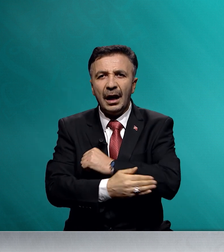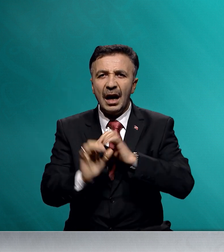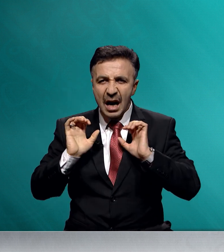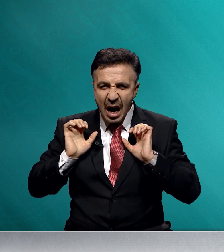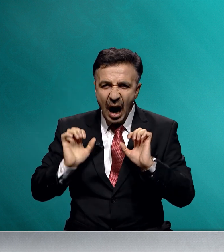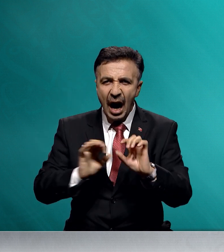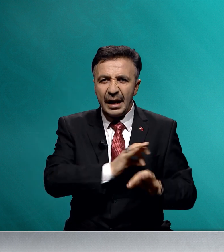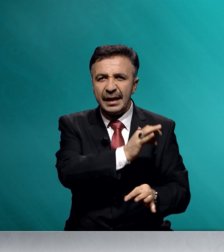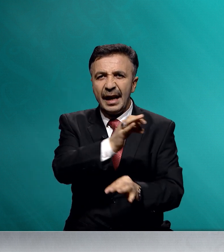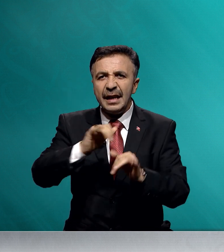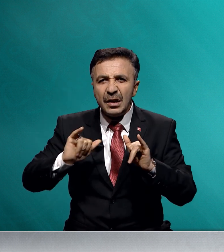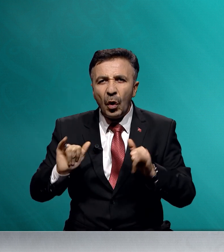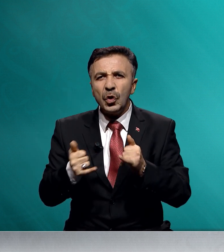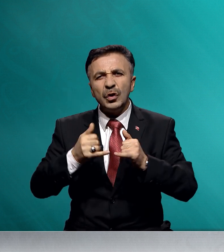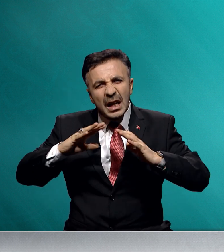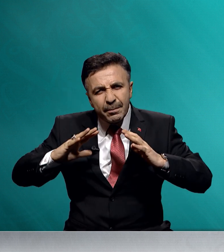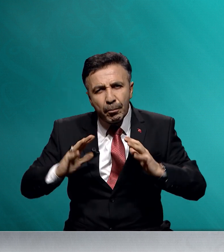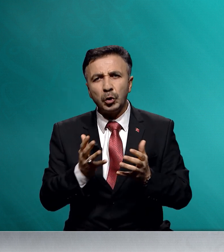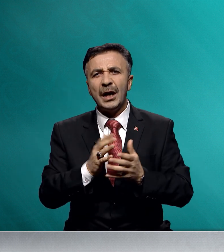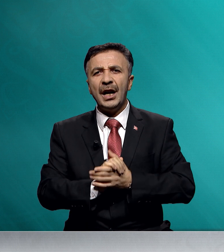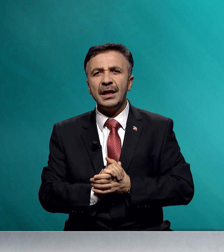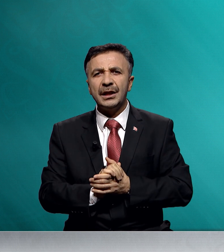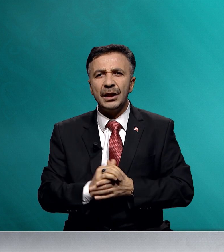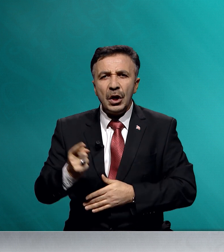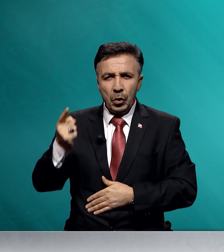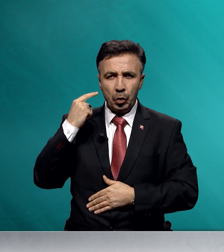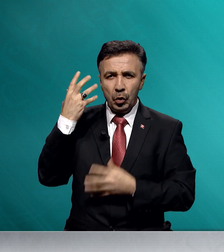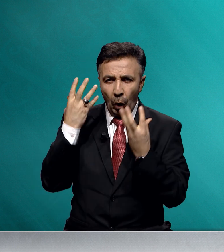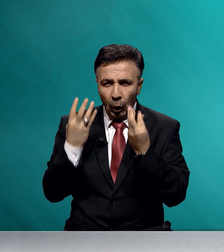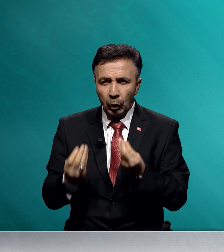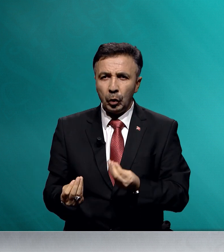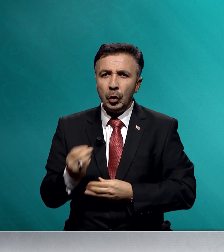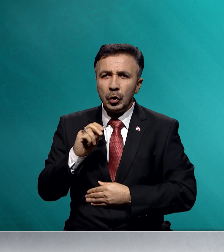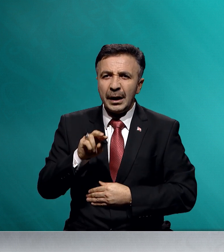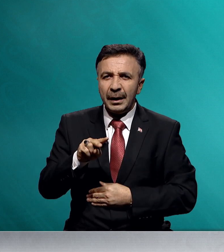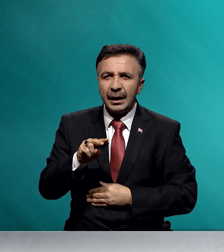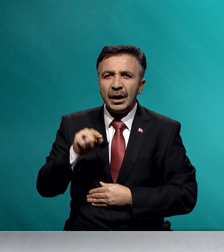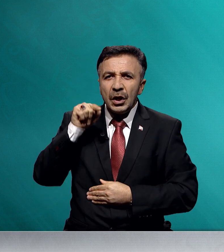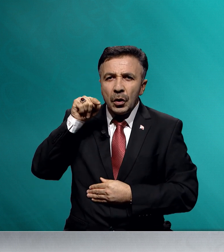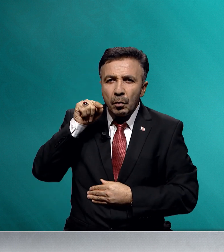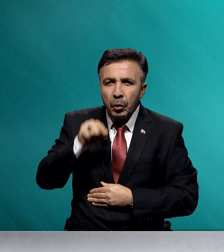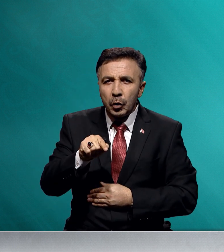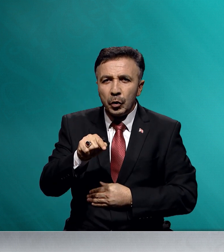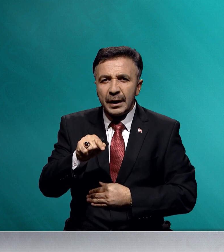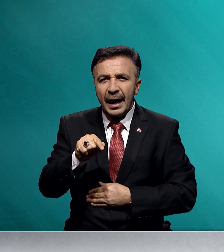hainlerin oyunları bozulacak dün olduğu gibi, bugün de